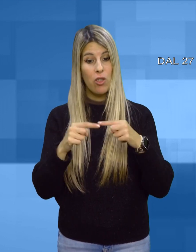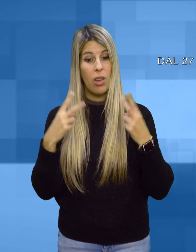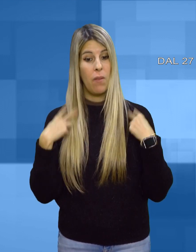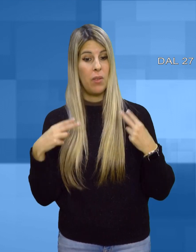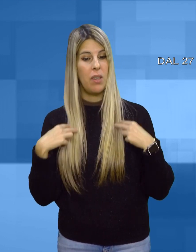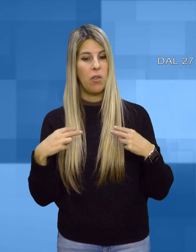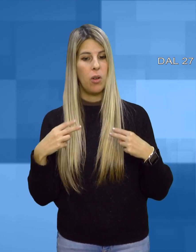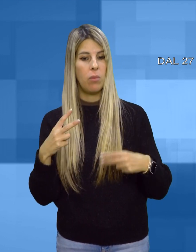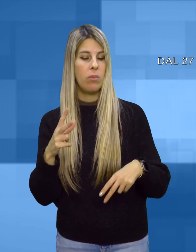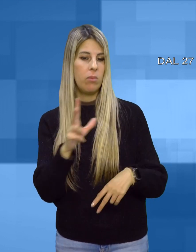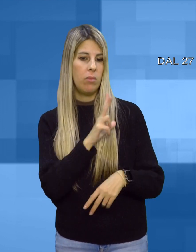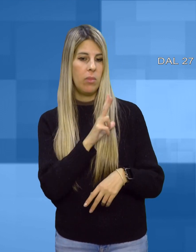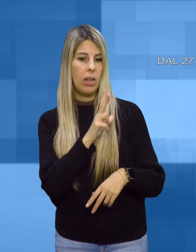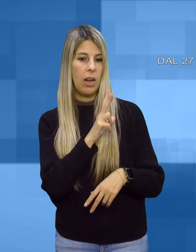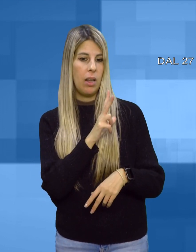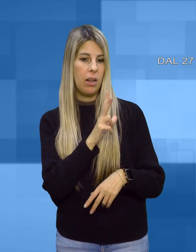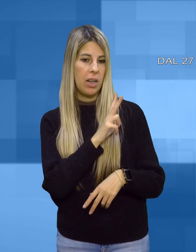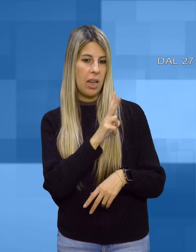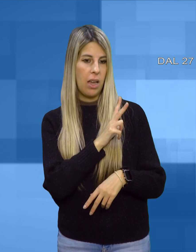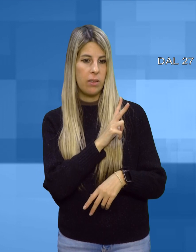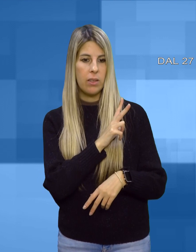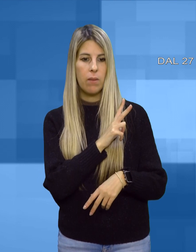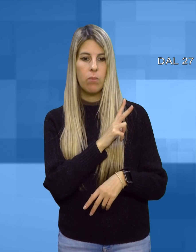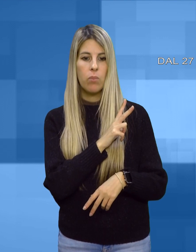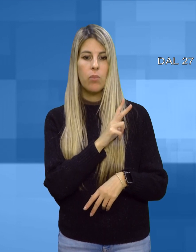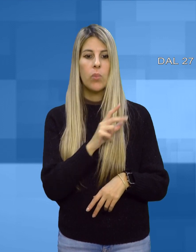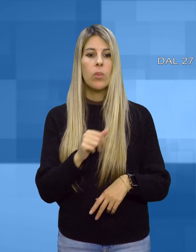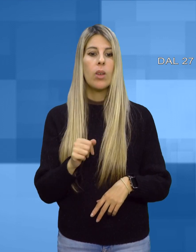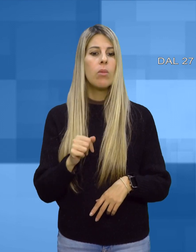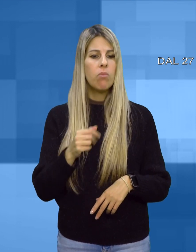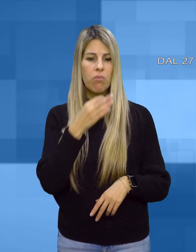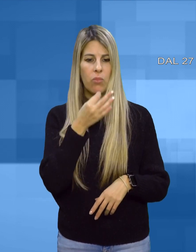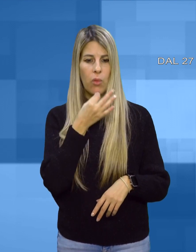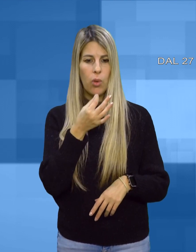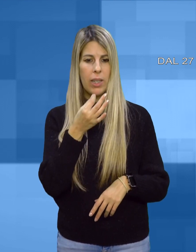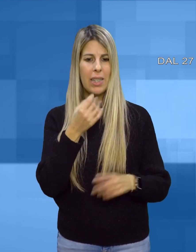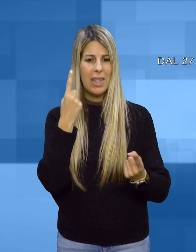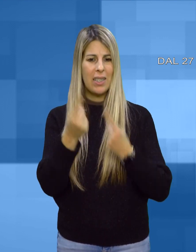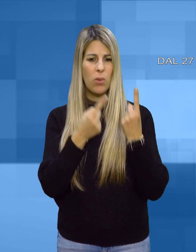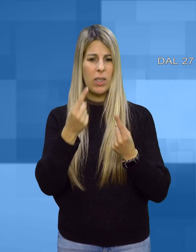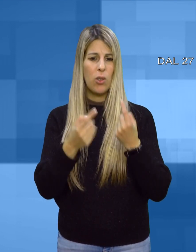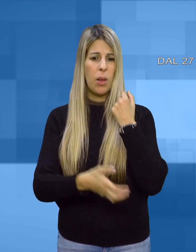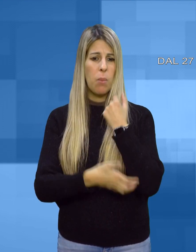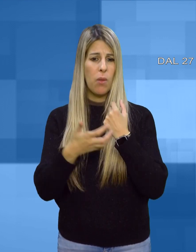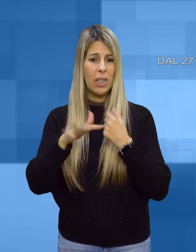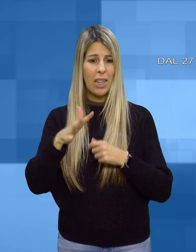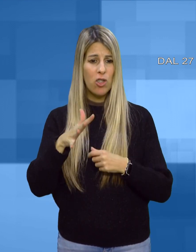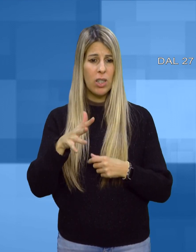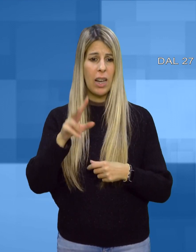% dei sardi è sorprende che si fatte situazioni ad esempio non inducano la costituzione di un